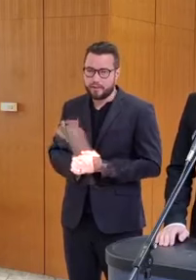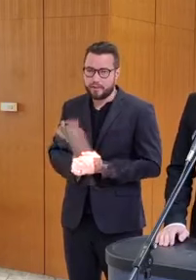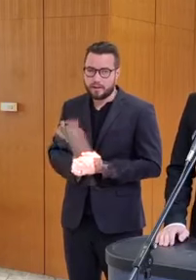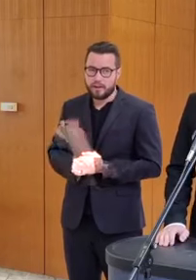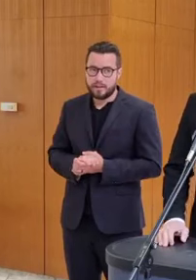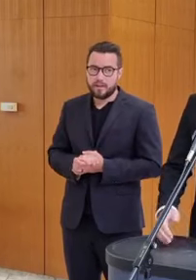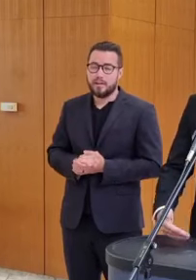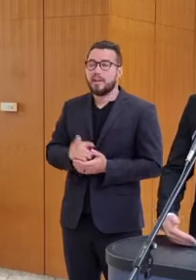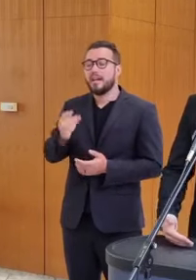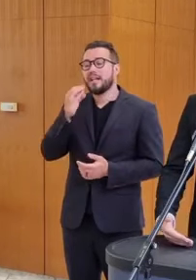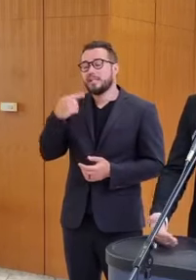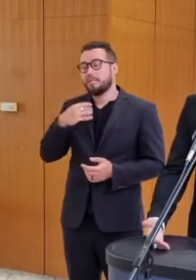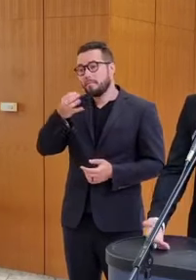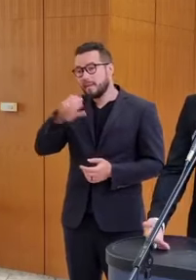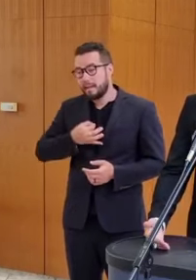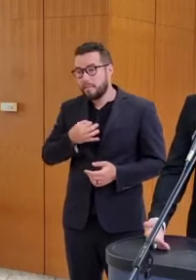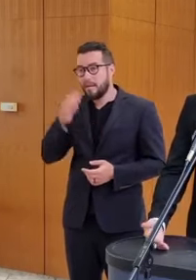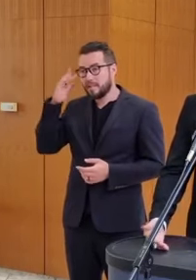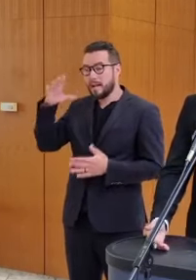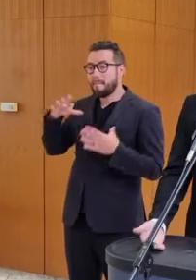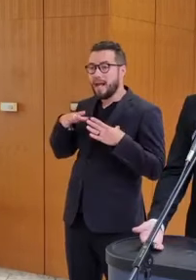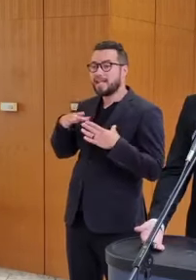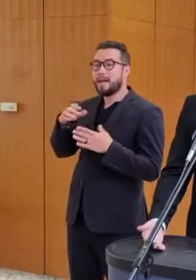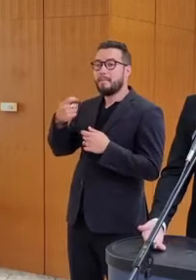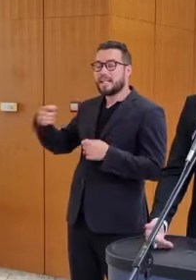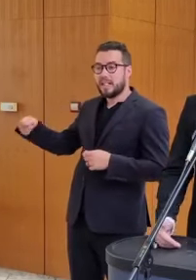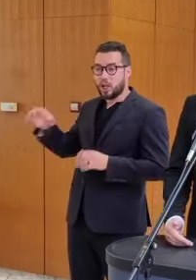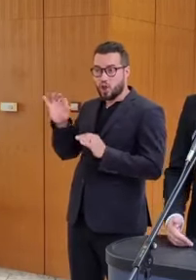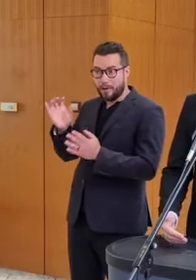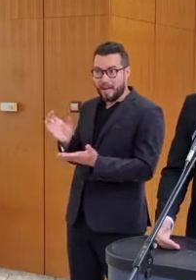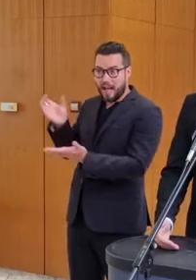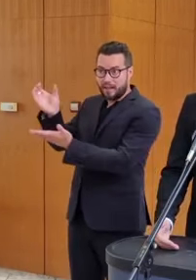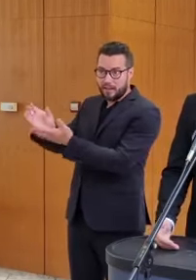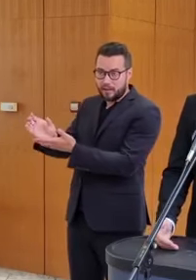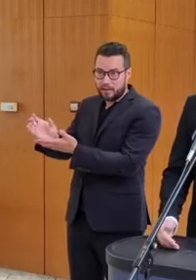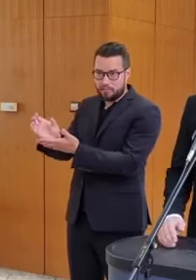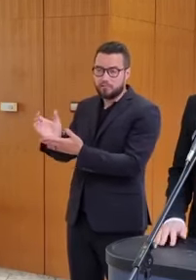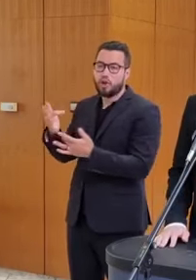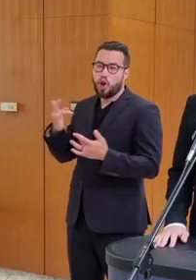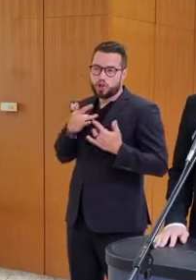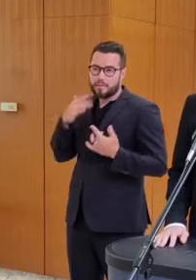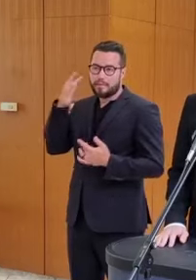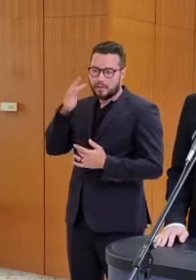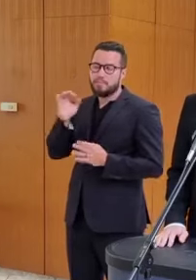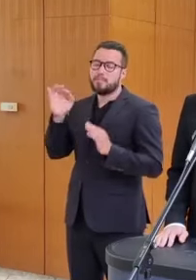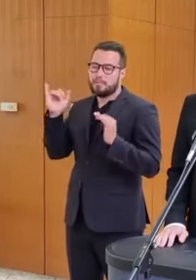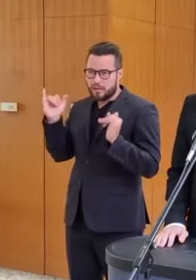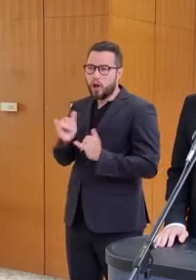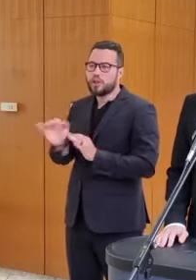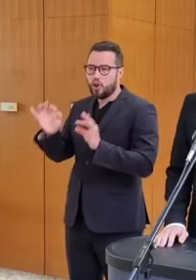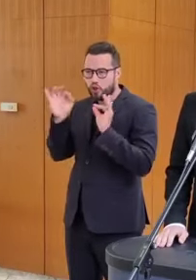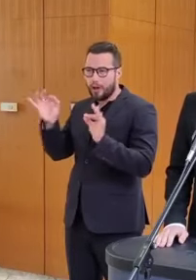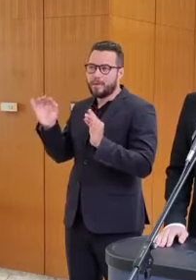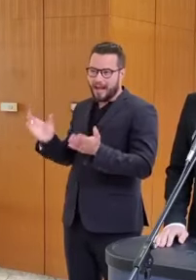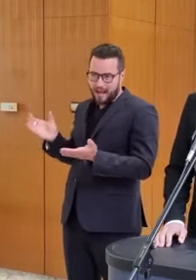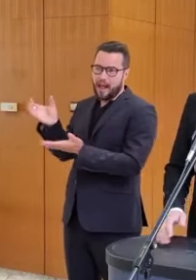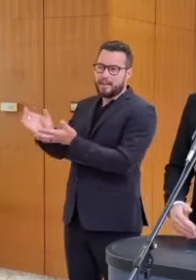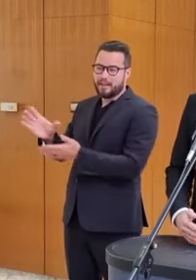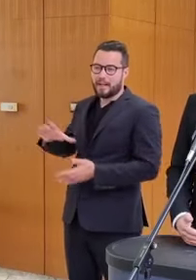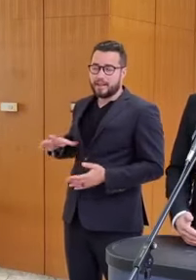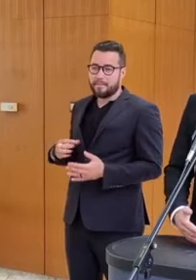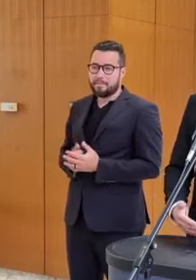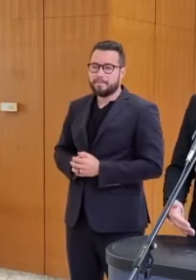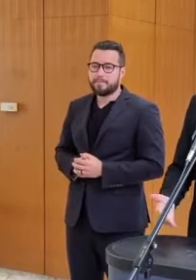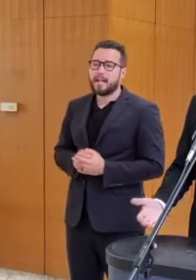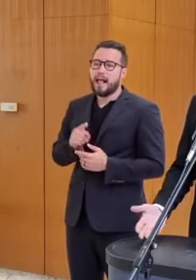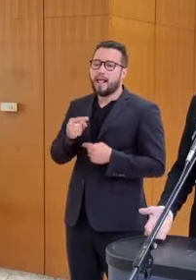pýtate, či si myslím, že pani prezidentka by bola dobrou kandidátkou na takúto funkciu, to si osobne myslím, že by bola naozaj dobrou kandidátkou. Ten